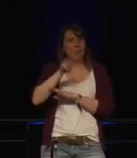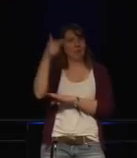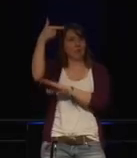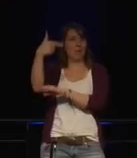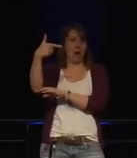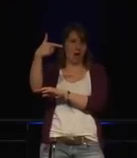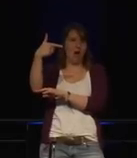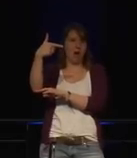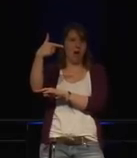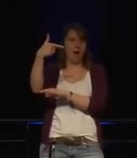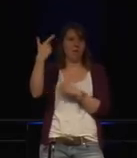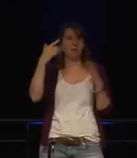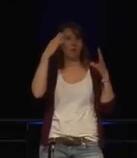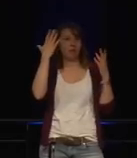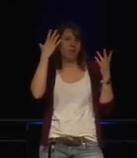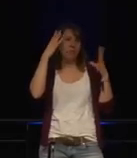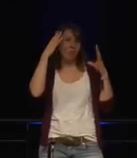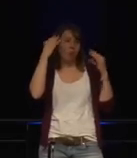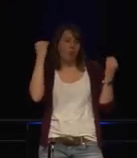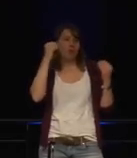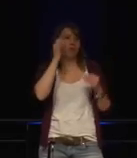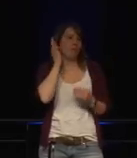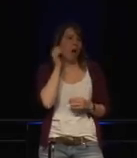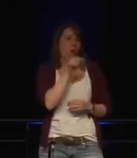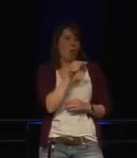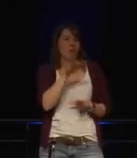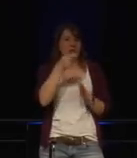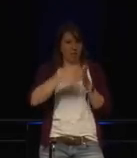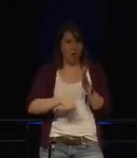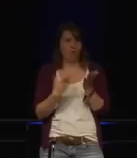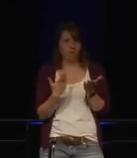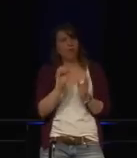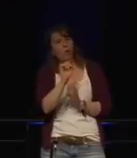von einer holländischen Frau.